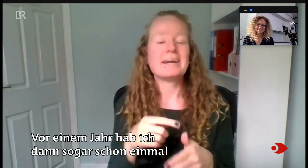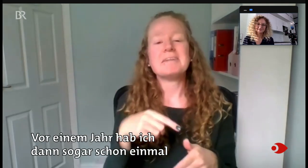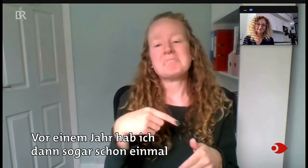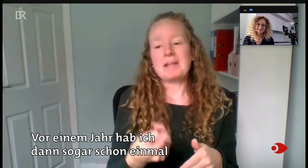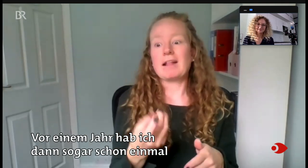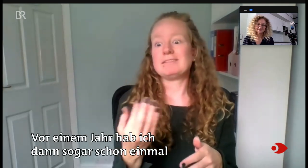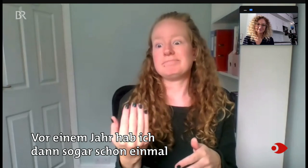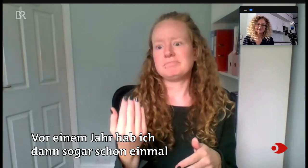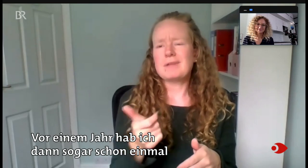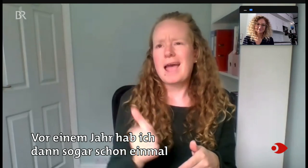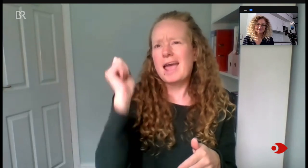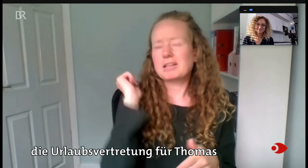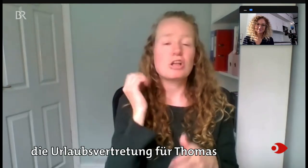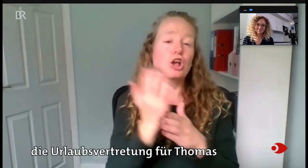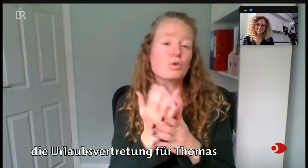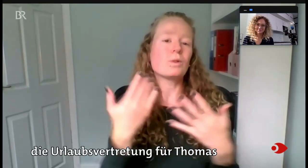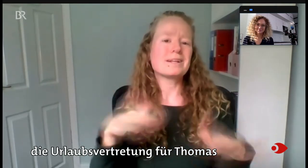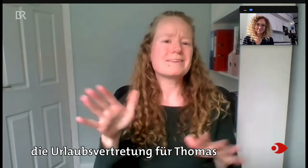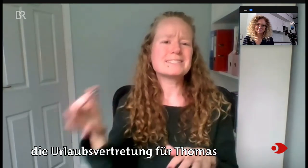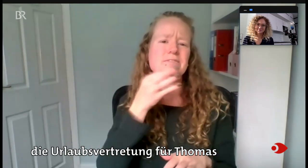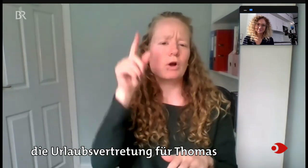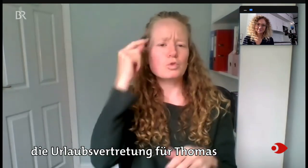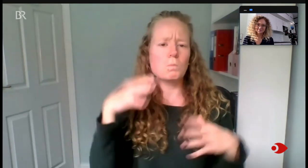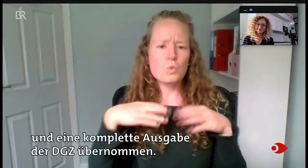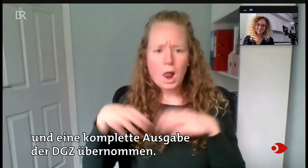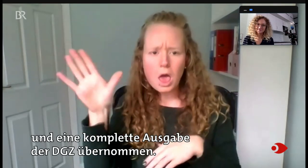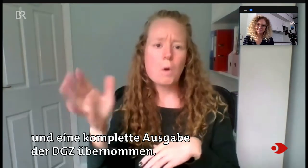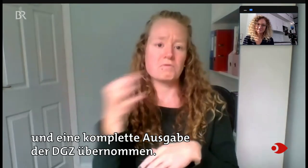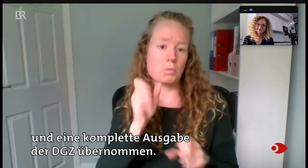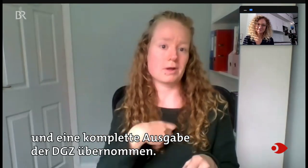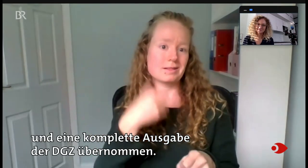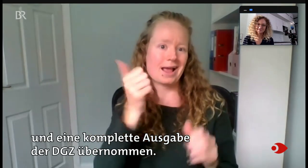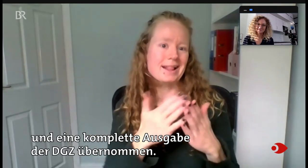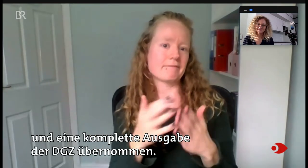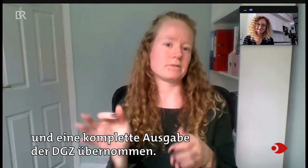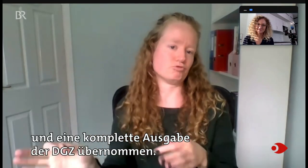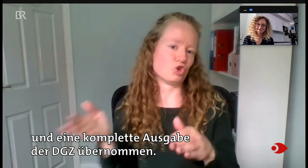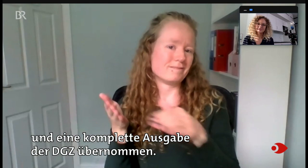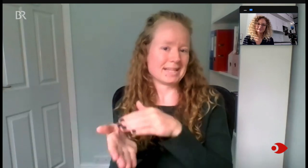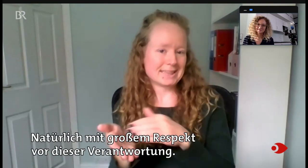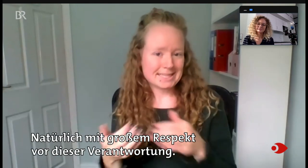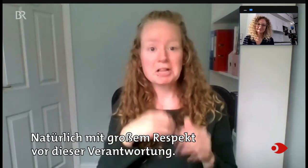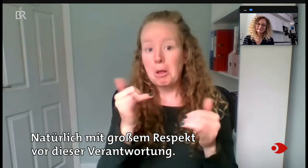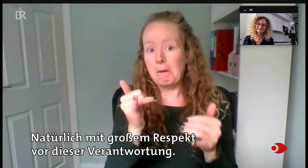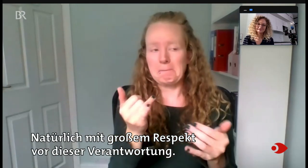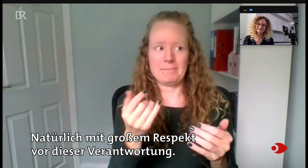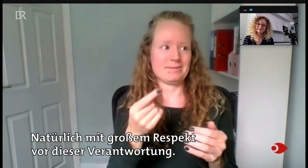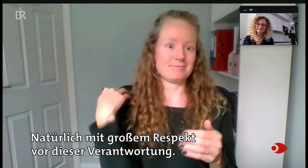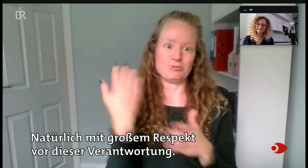einem Jahr habe ich dann sogar schon einmal die Urlaubsvertretung für Thomas und eine komplette Ausgabe der DGZ übernommen. Natürlich mit großem Respekt vor dieser